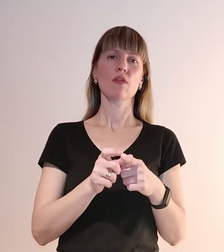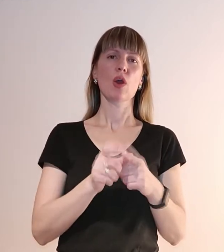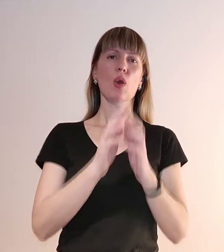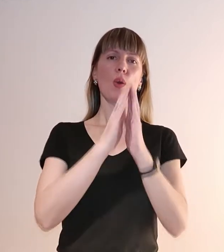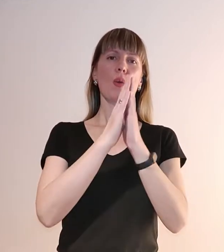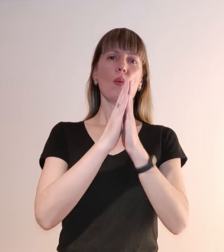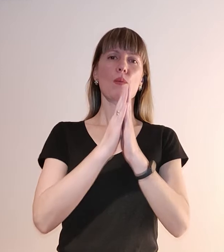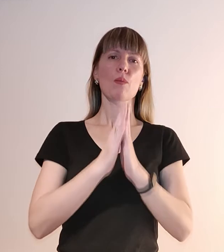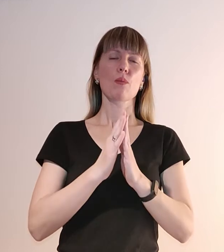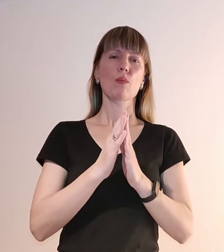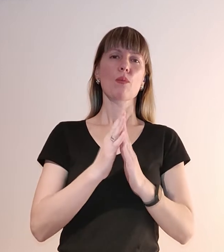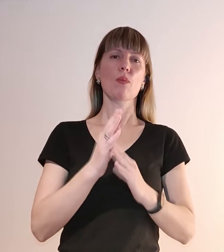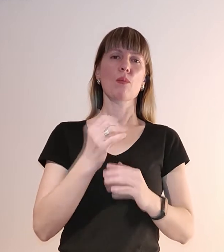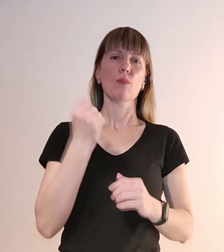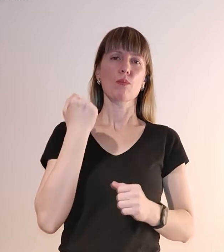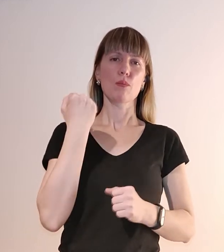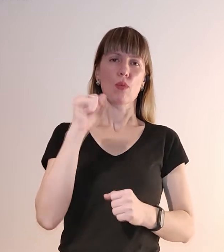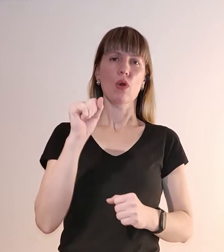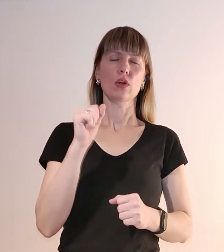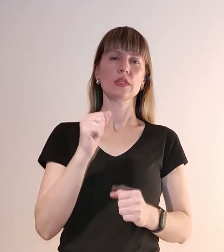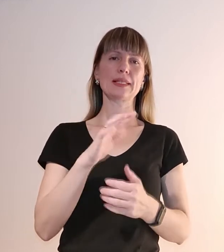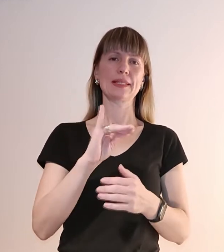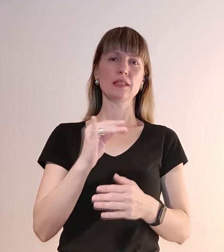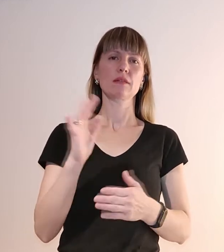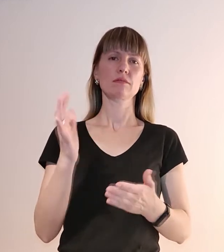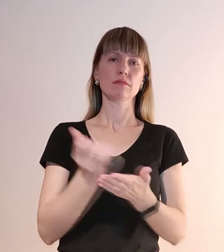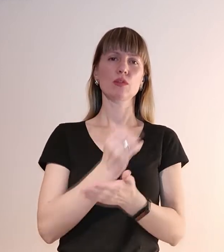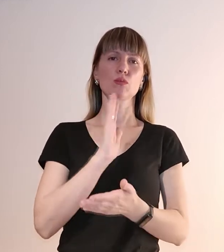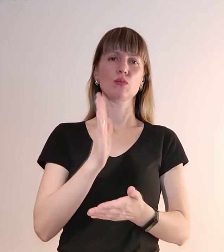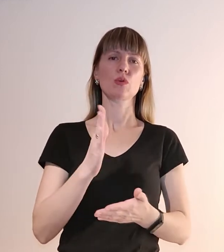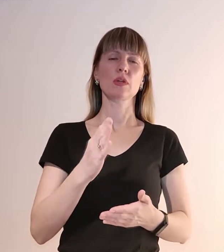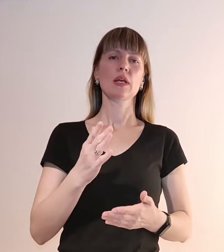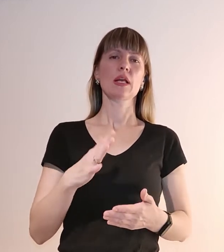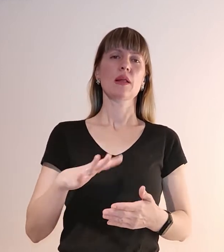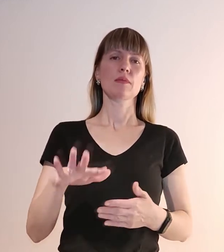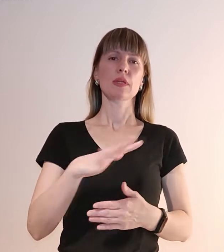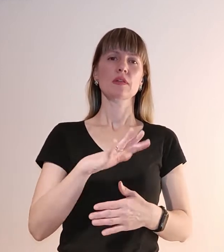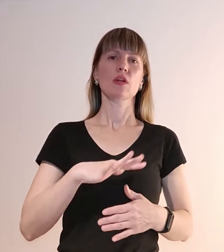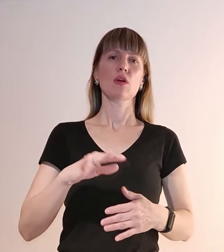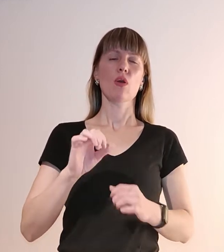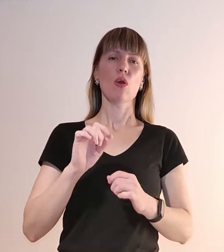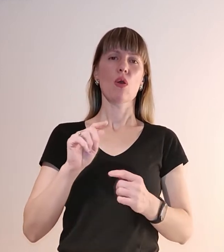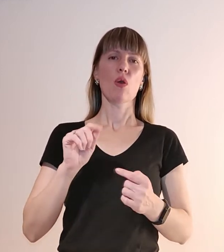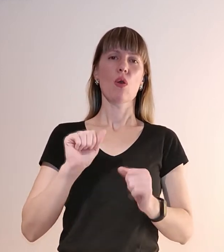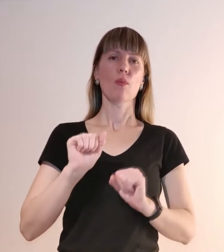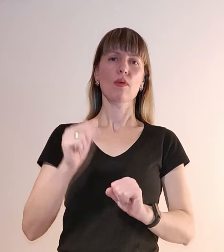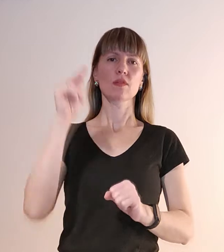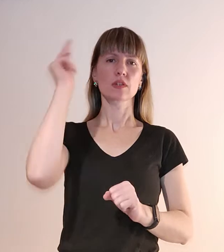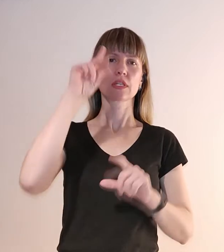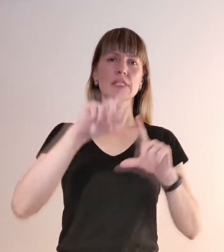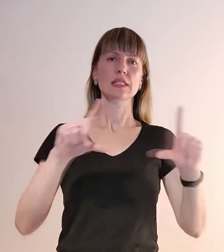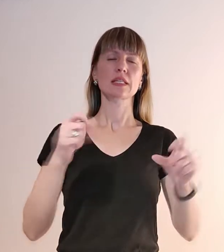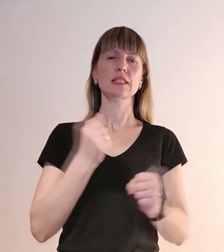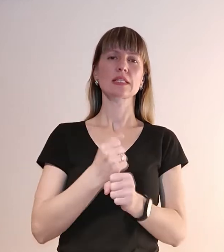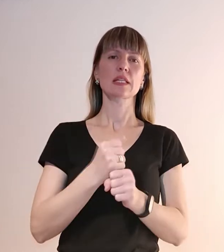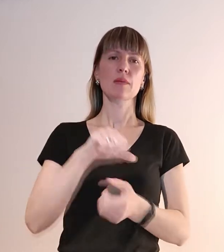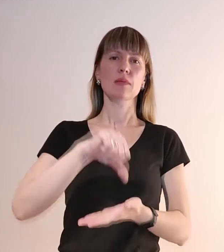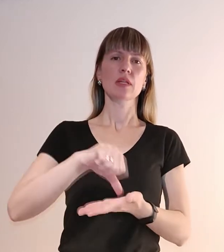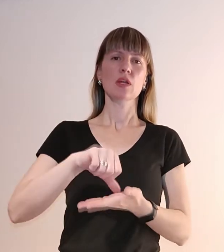поборете. Витіння сіток для українських військових та війців територіальної оборони у навчальному закладі організували представники громадського